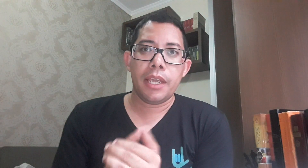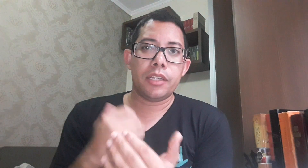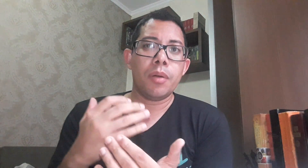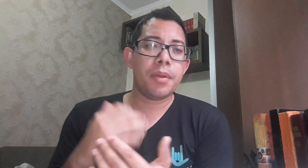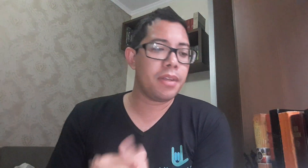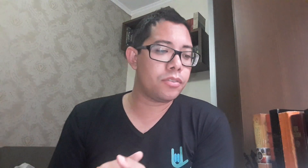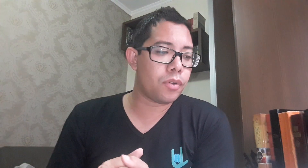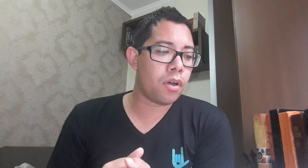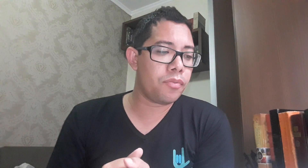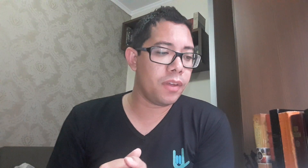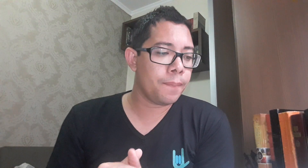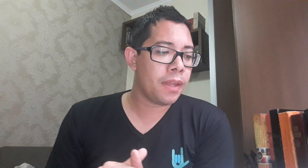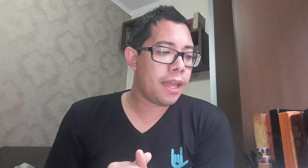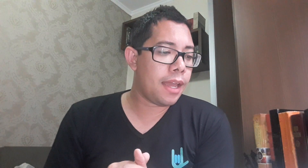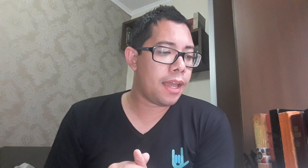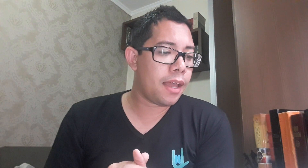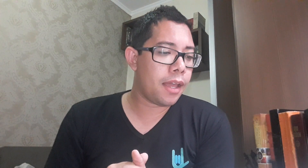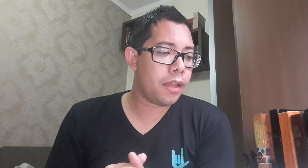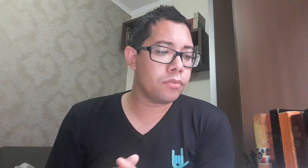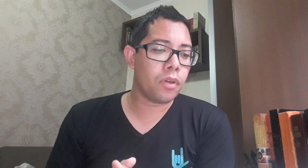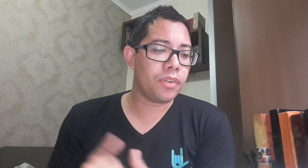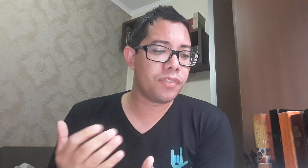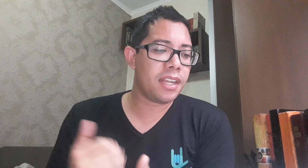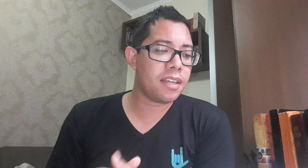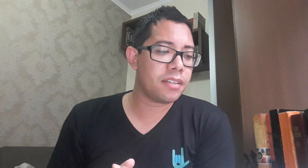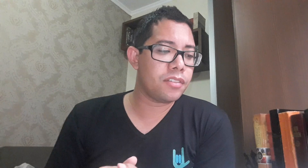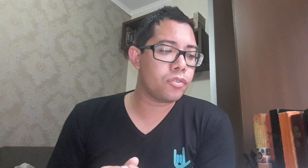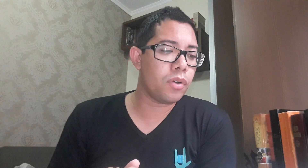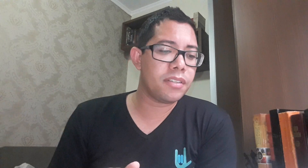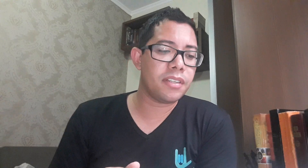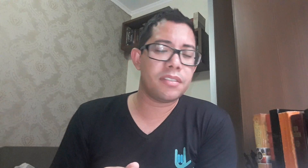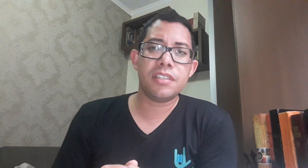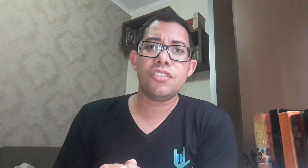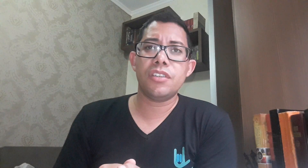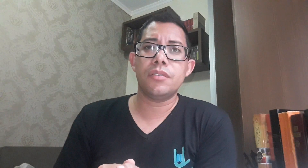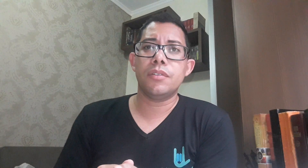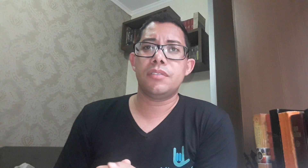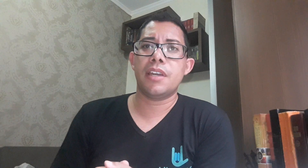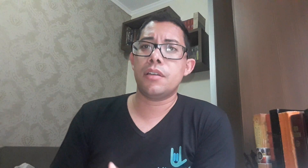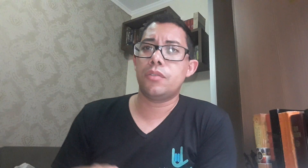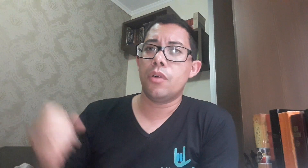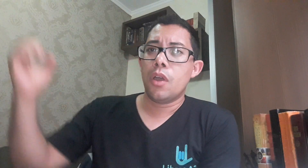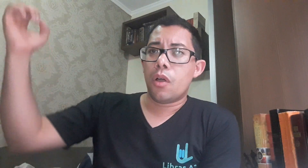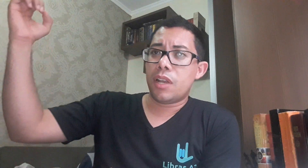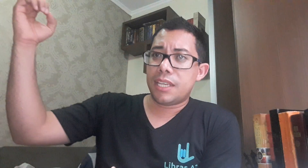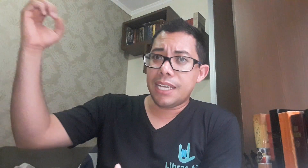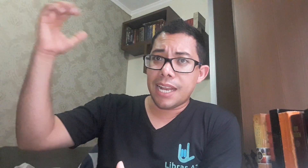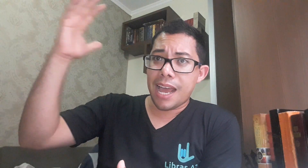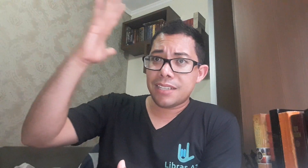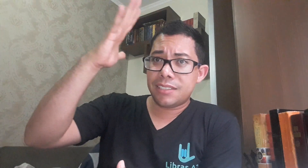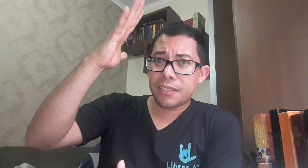Então a primeira estrofe, eu talvez faria essas escolhas nesse sentido. Certo? Olha que graça